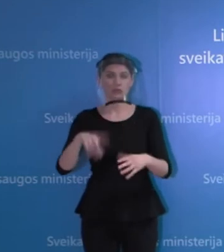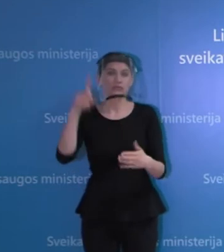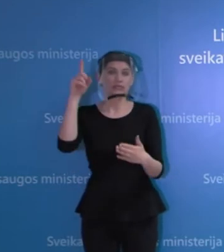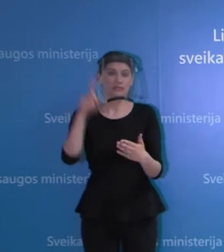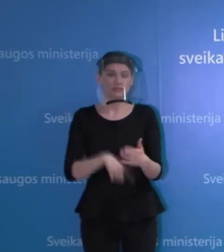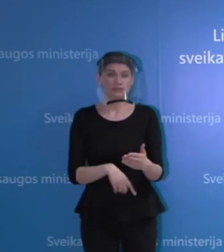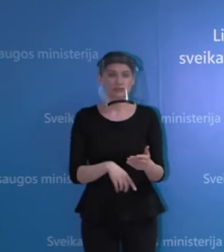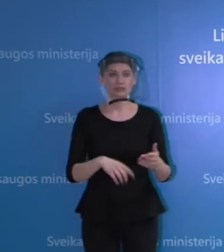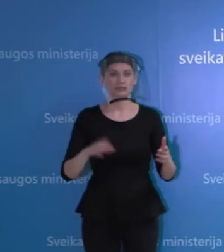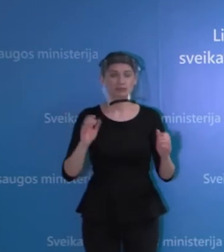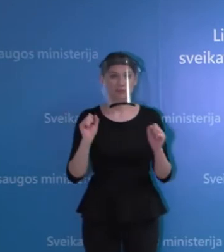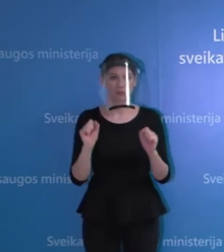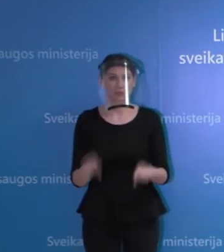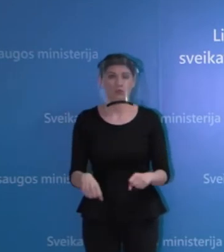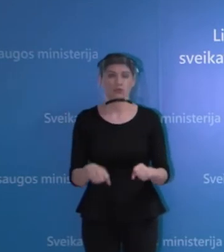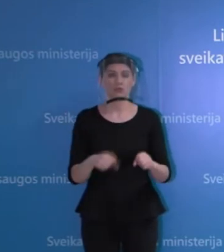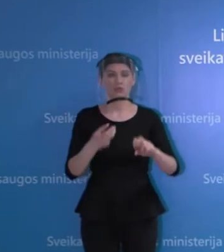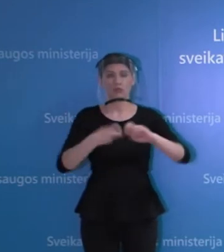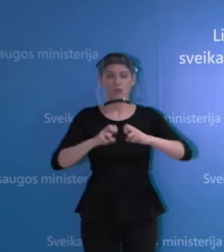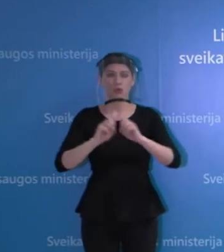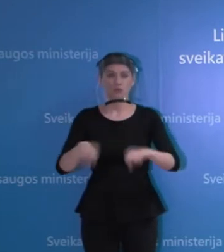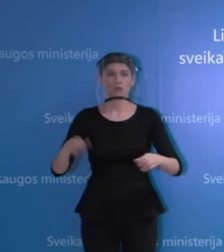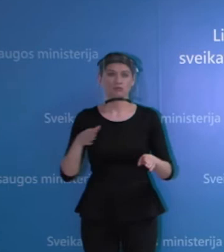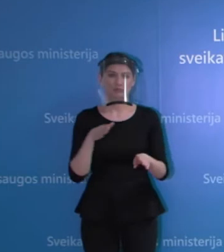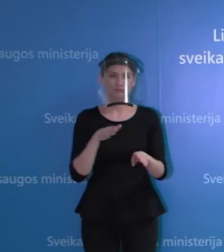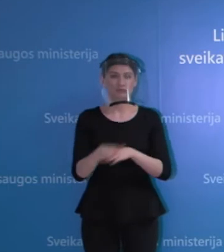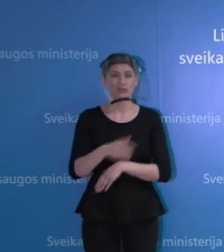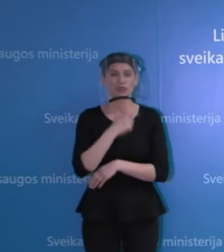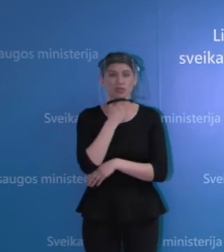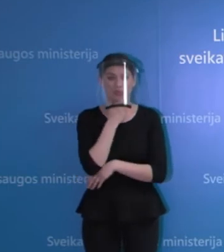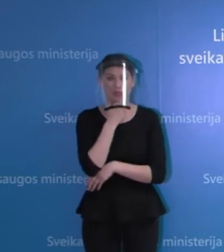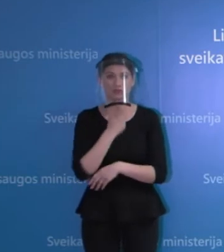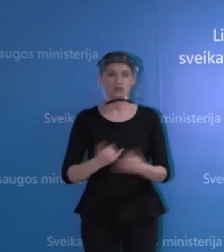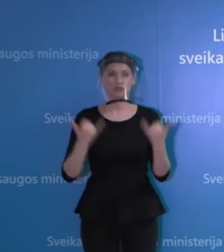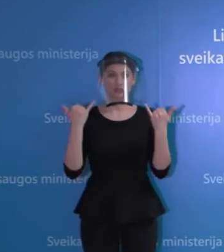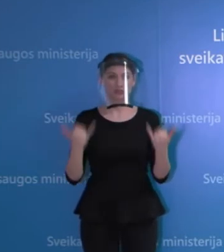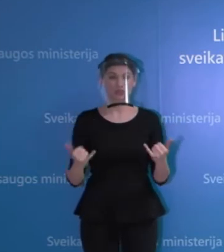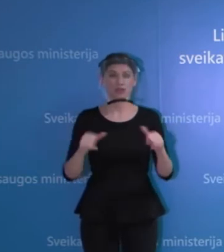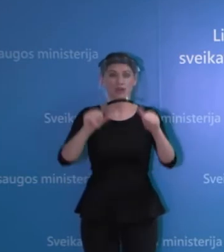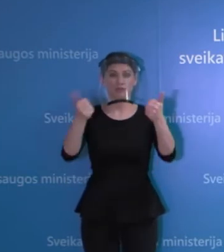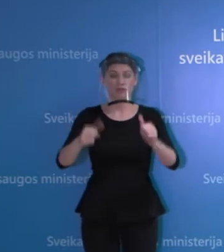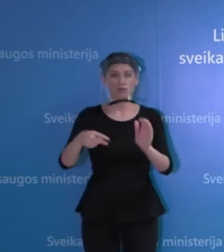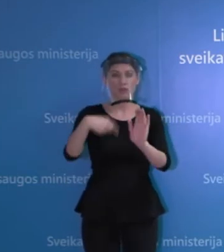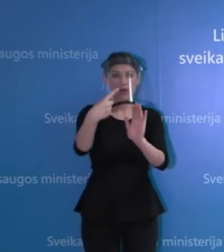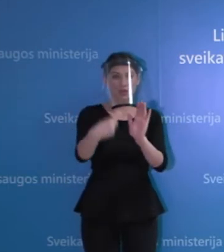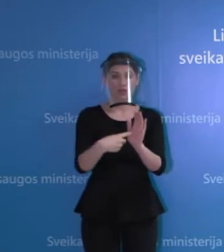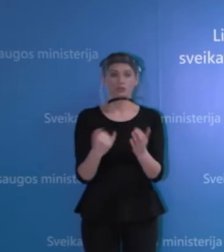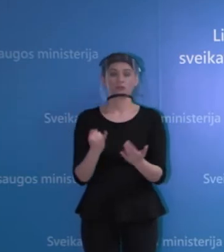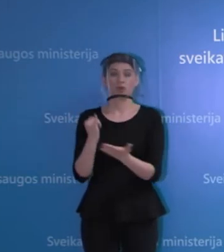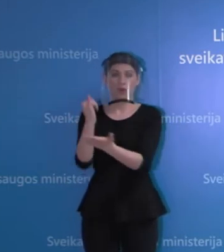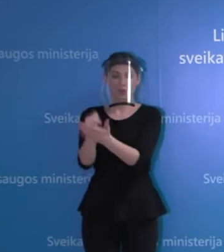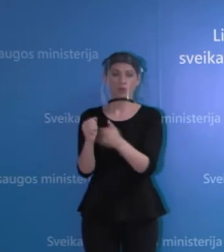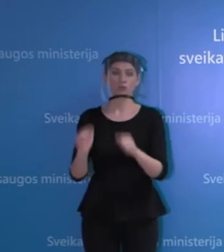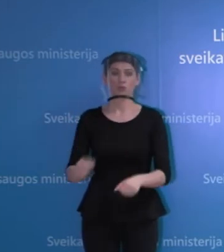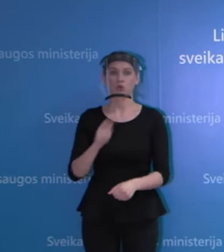konferenciją be trukdžių ir šiandien bandysime vaizdo būdu. Sudaryti galimybę užduoti